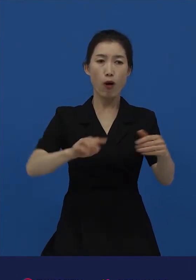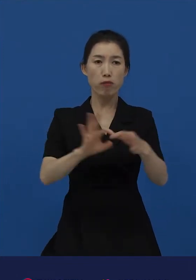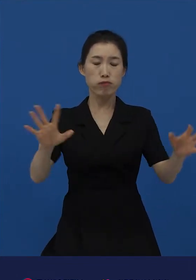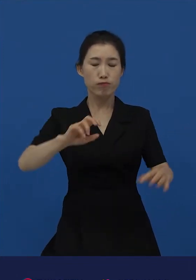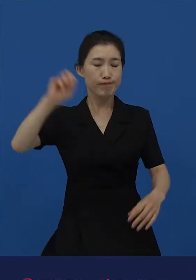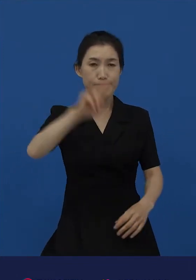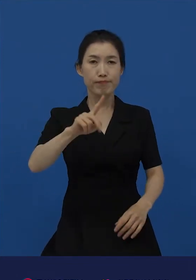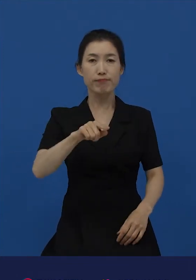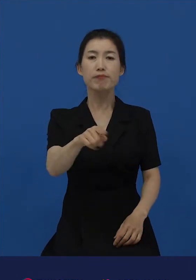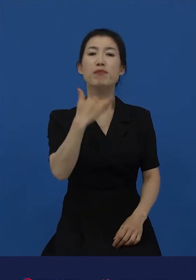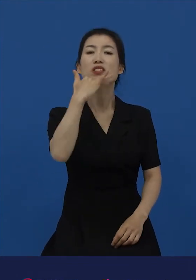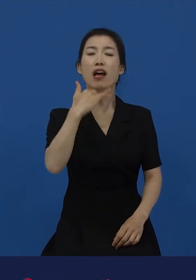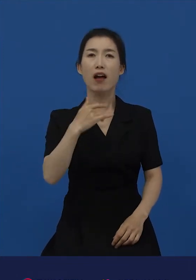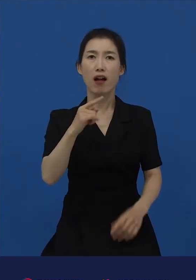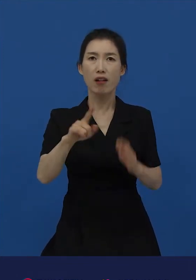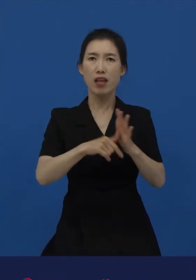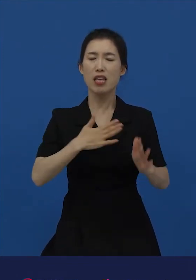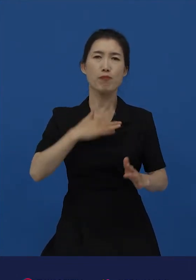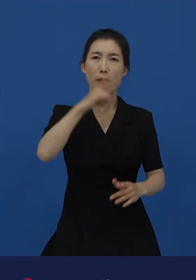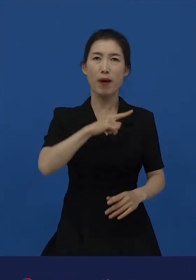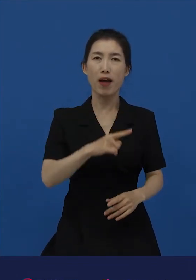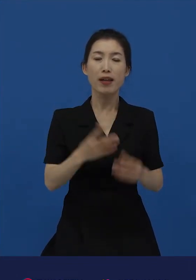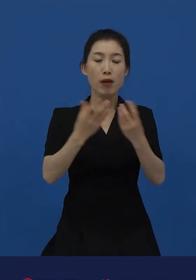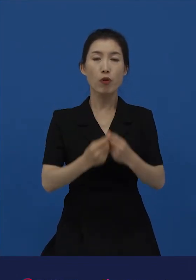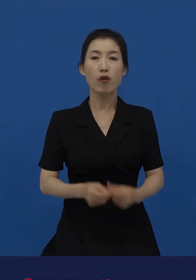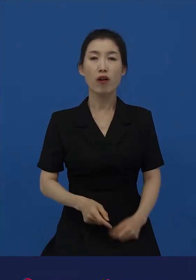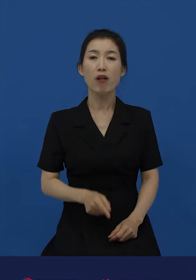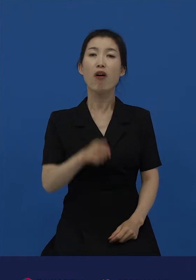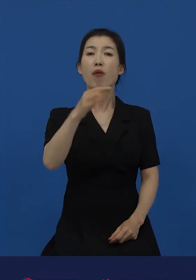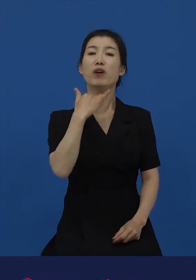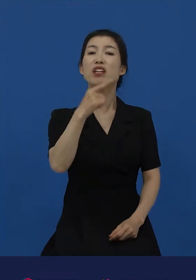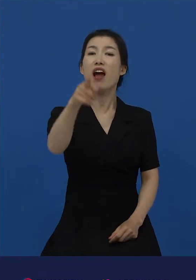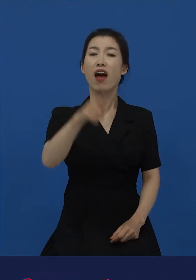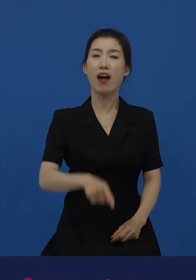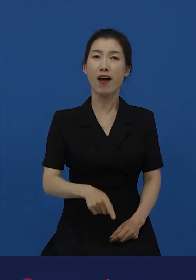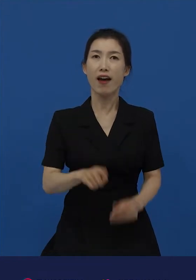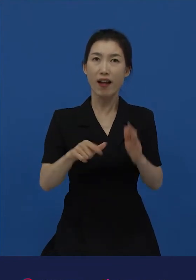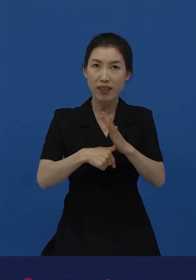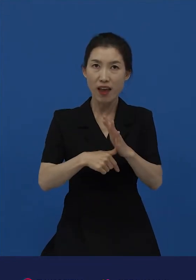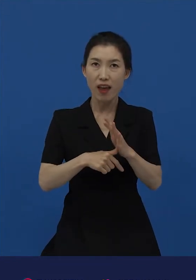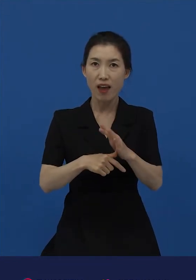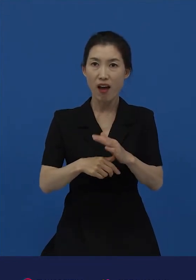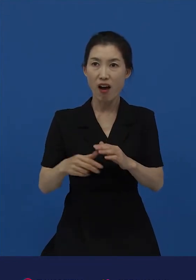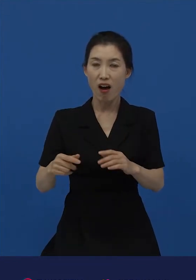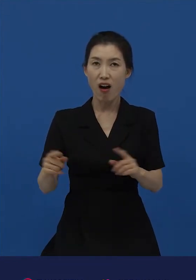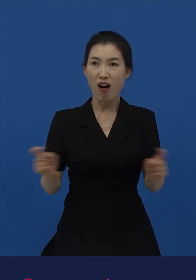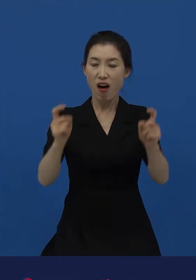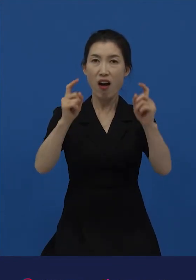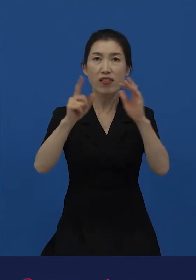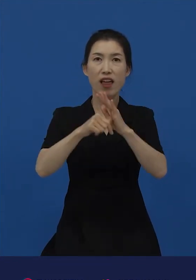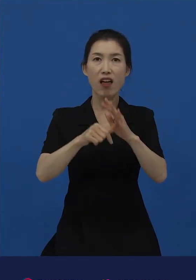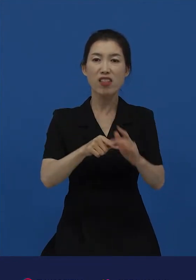나이를 물을 때입니다. 뜬금없이 당신 몇 살이야? 이런 말이 오가는 장면 아마